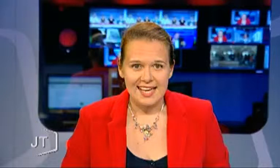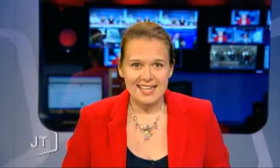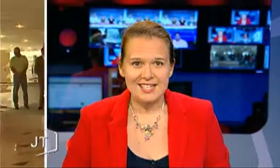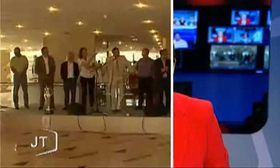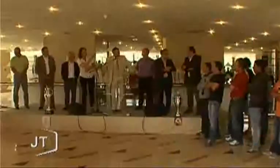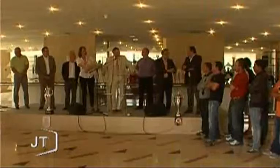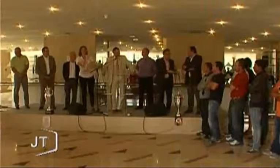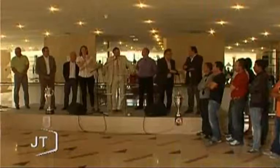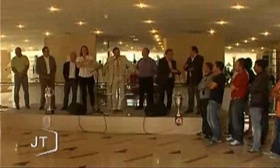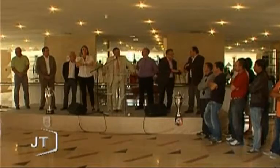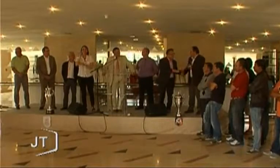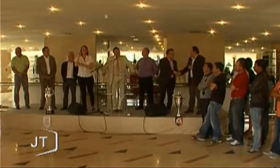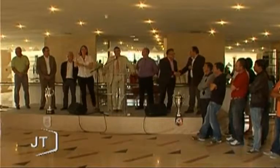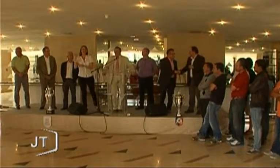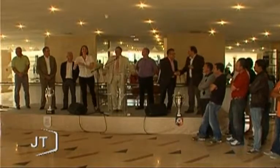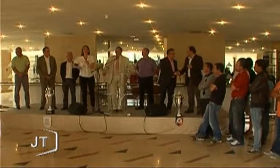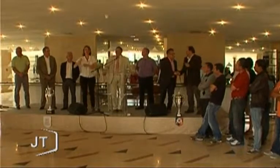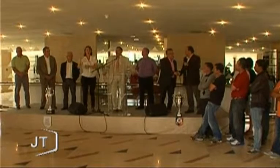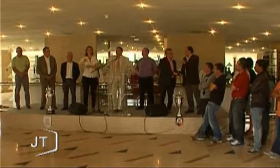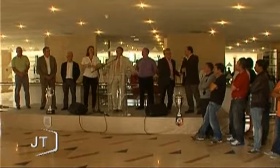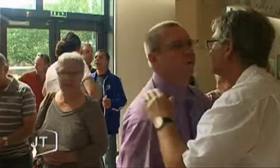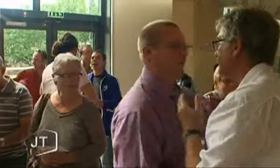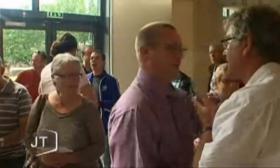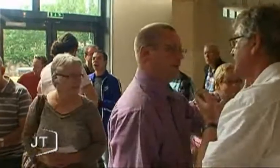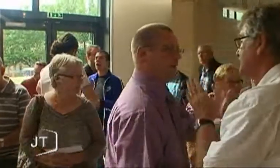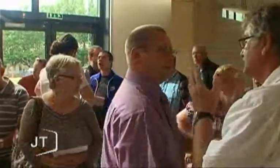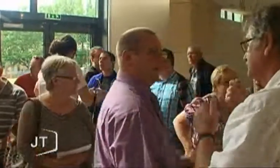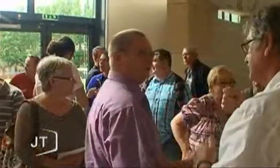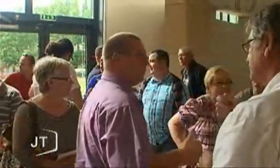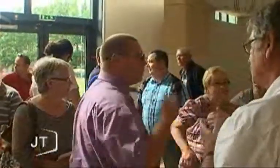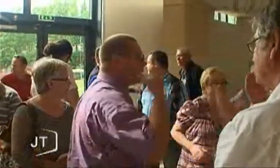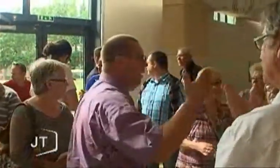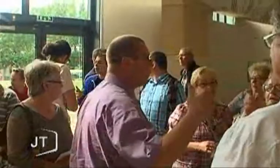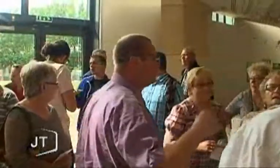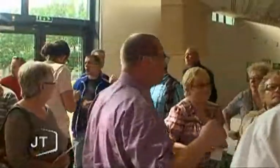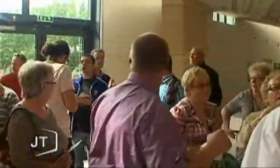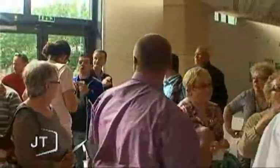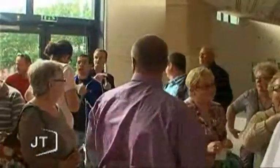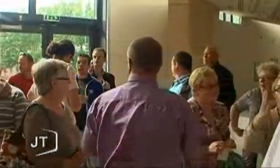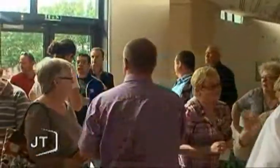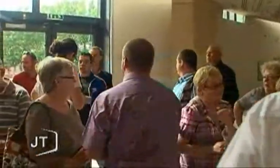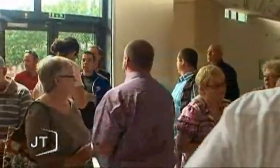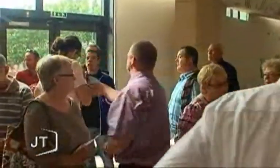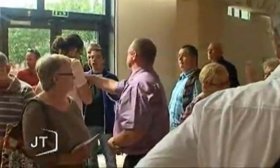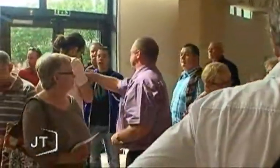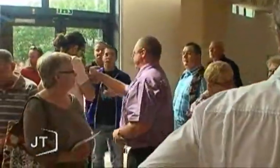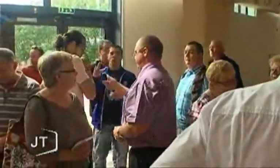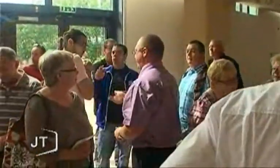Les joueurs de Bernard Coulon ont remporté au printemps dernier la 94e Coupe de France face à Lyon. Une très belle